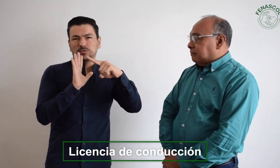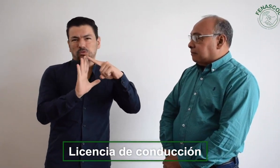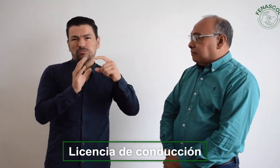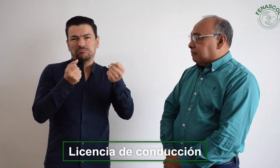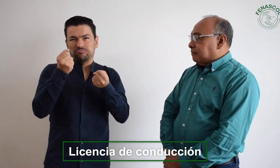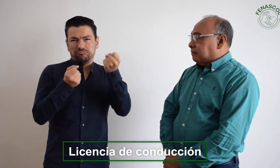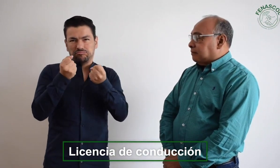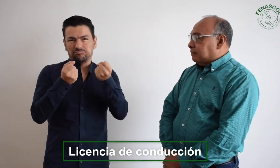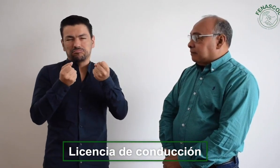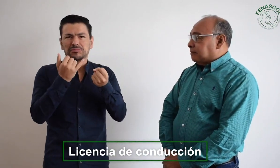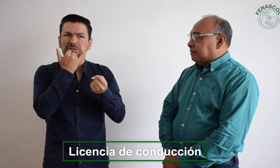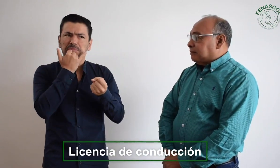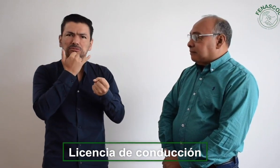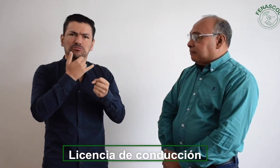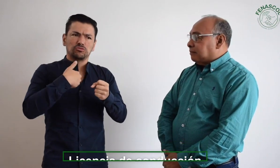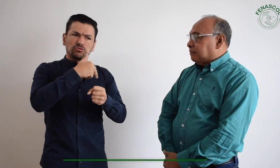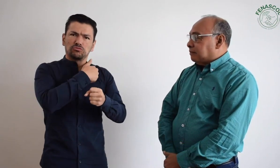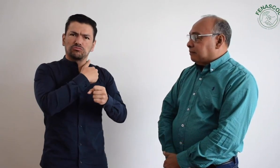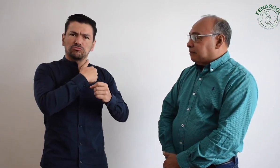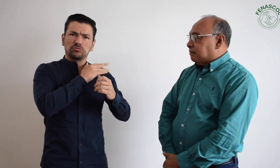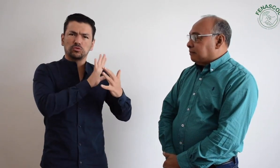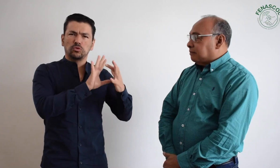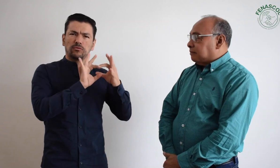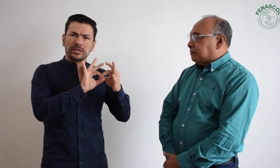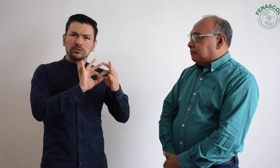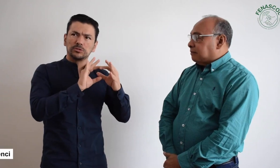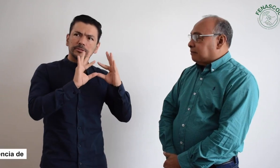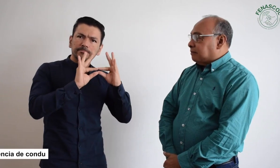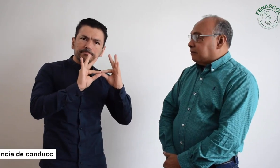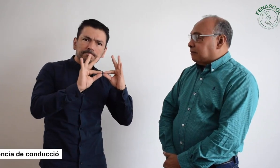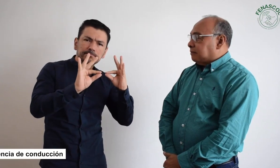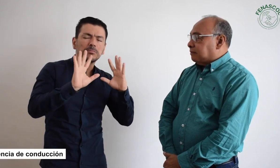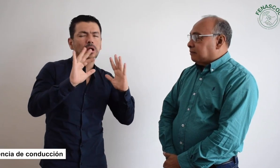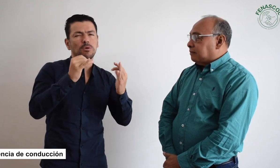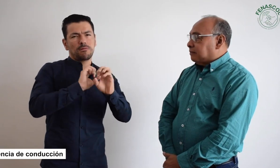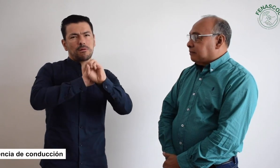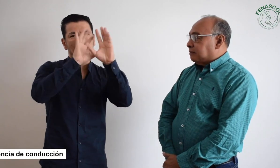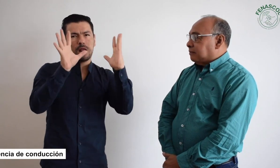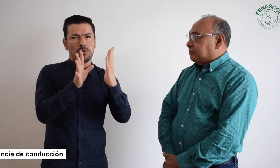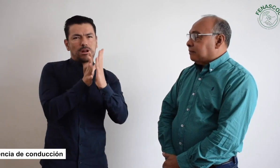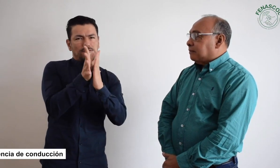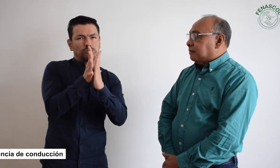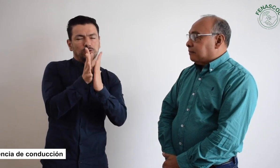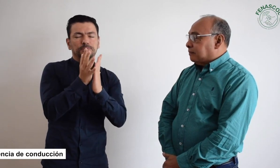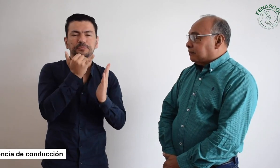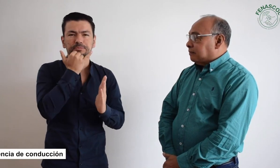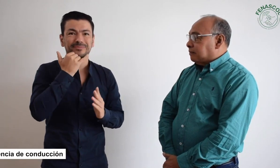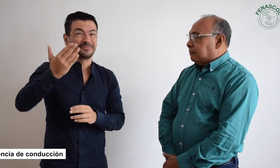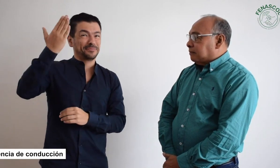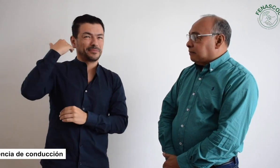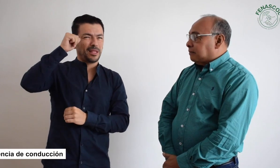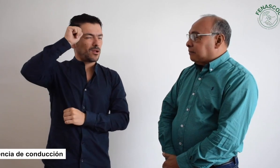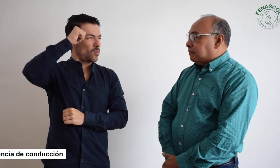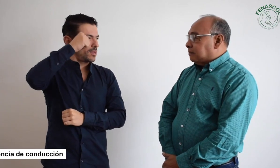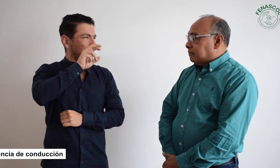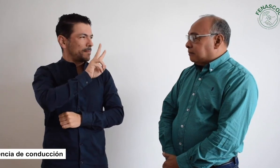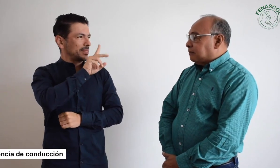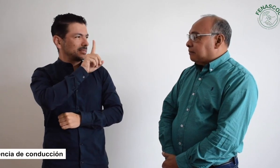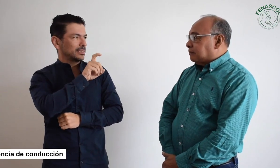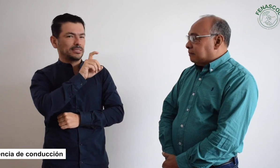conducción. ¿Qué ha pasado con este tema? ¿Fenascol por qué ha guardado silencio? Bueno, queremos aclarar la información. Recuerdan que